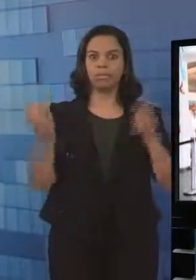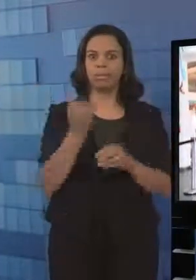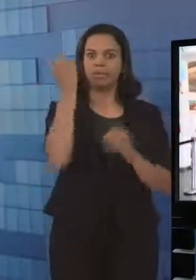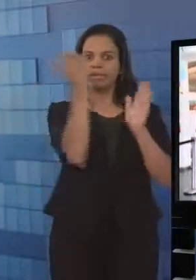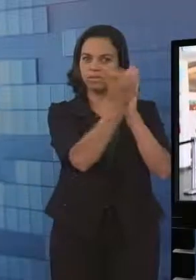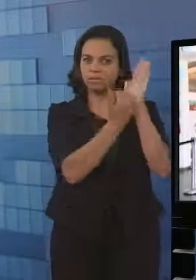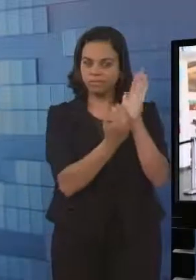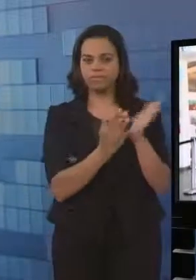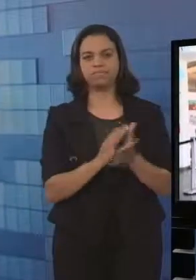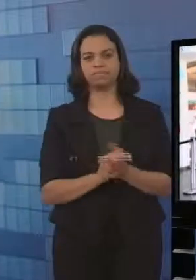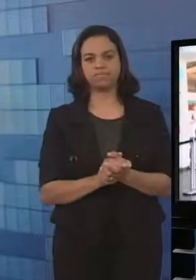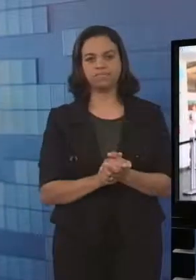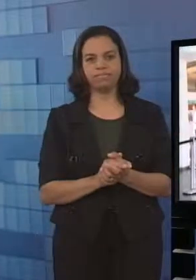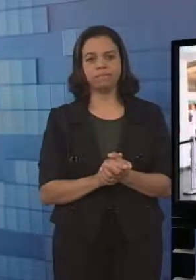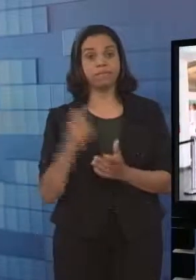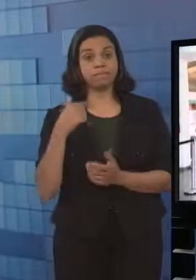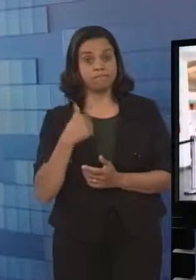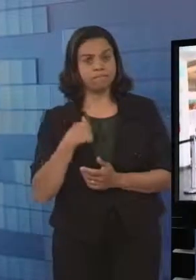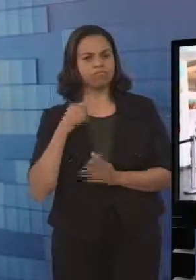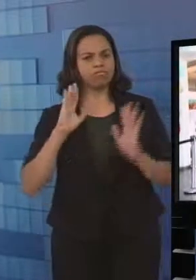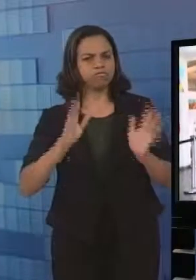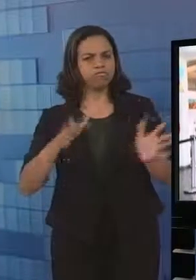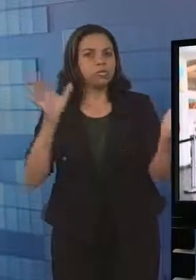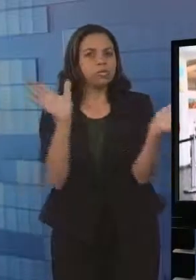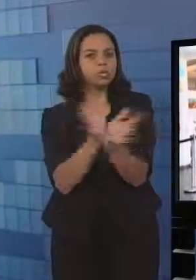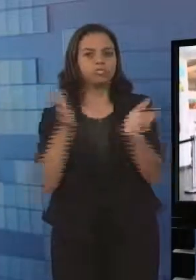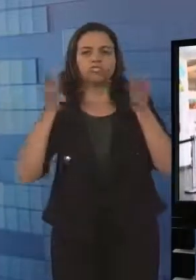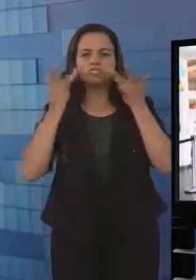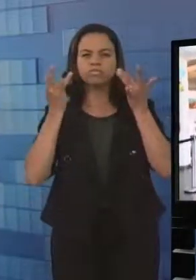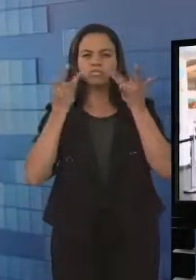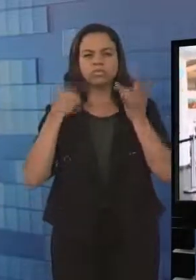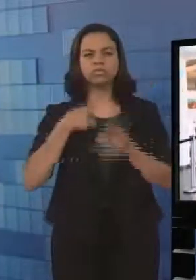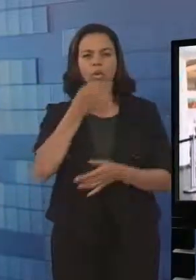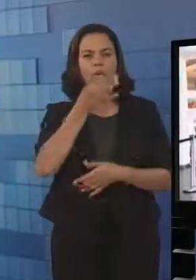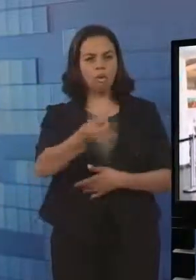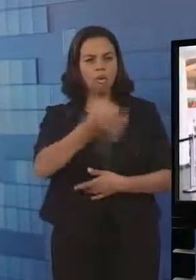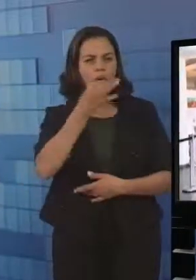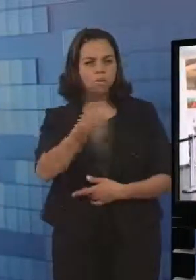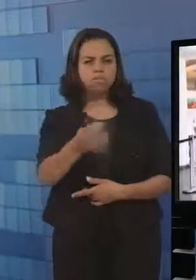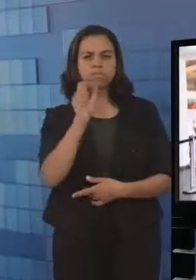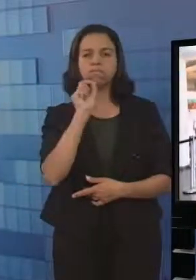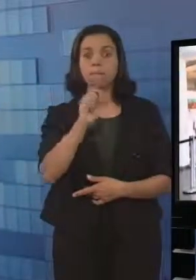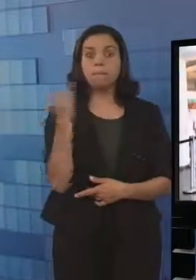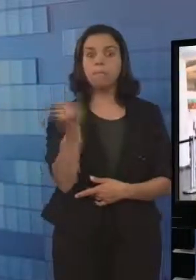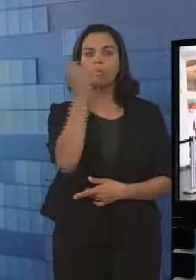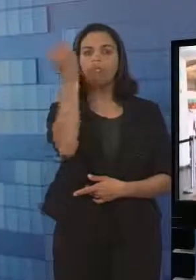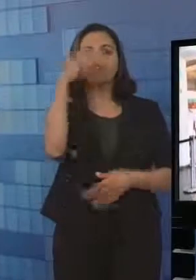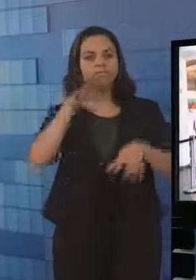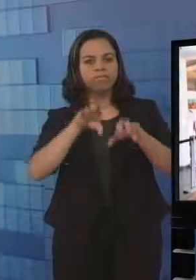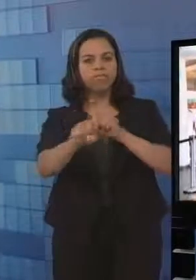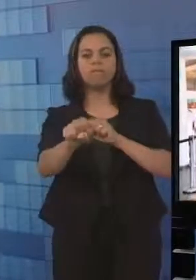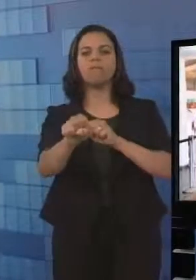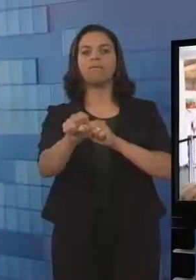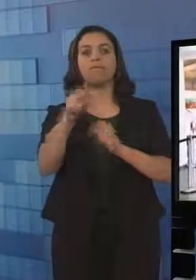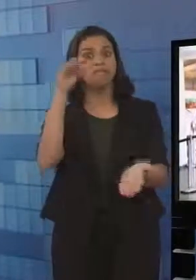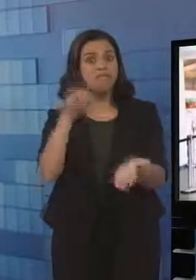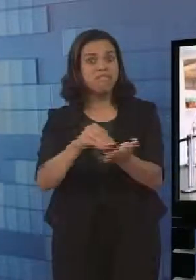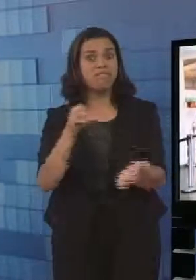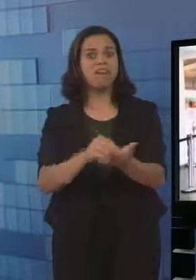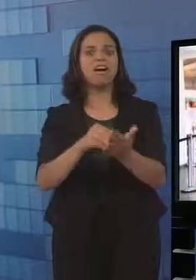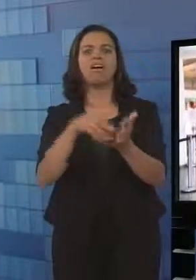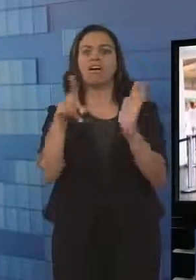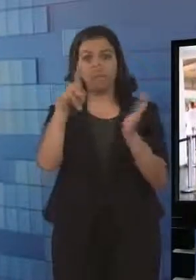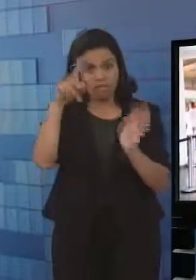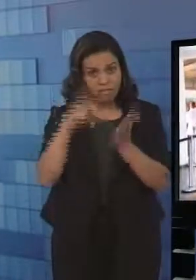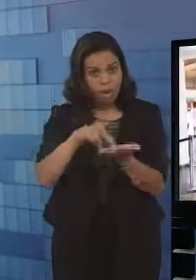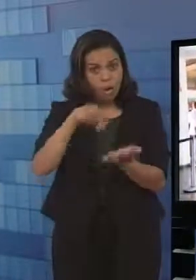eu atuo, eu acho que tem uma coisa que é muito importante, que é a formação. Eu acho que ainda precisa ter, Vitória da